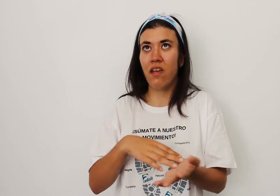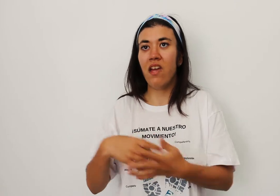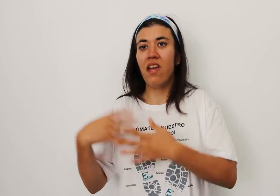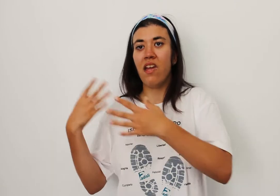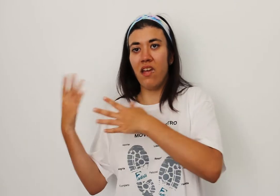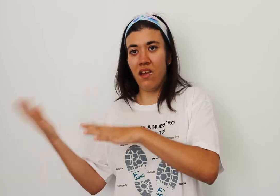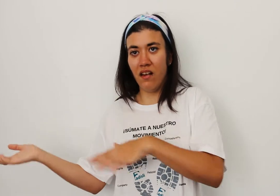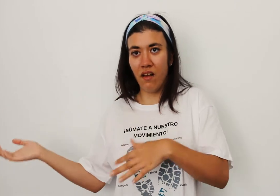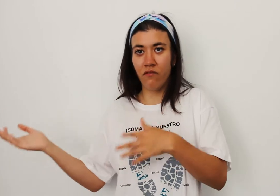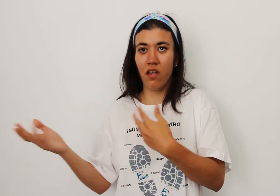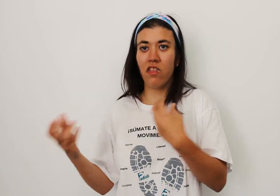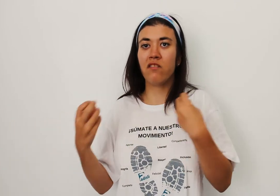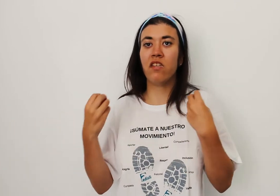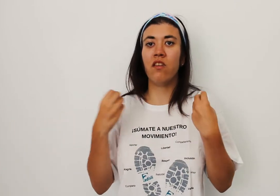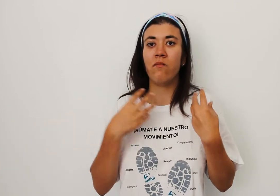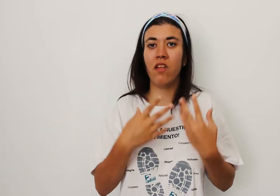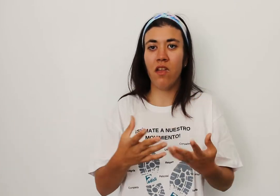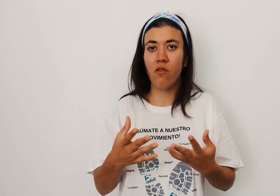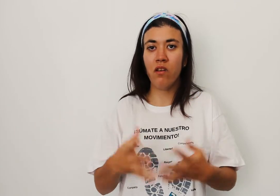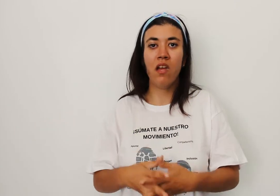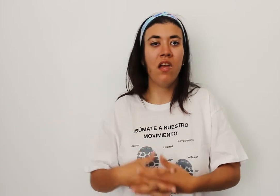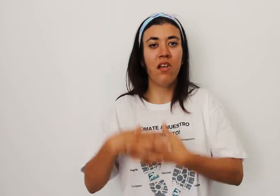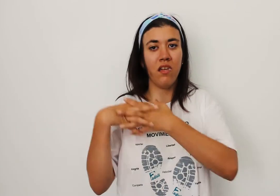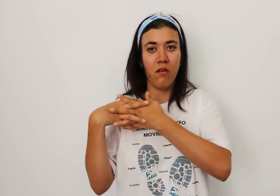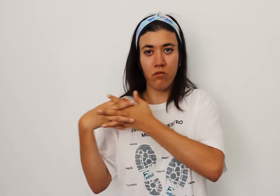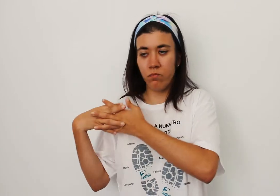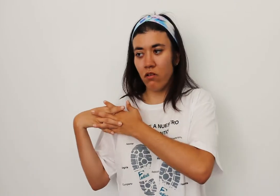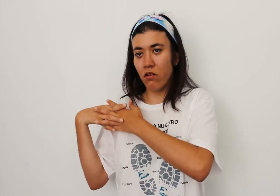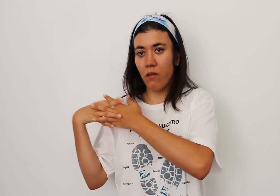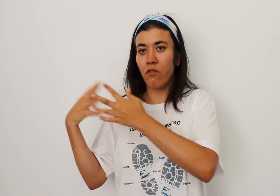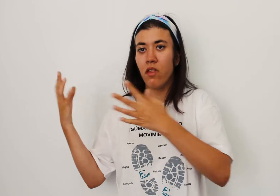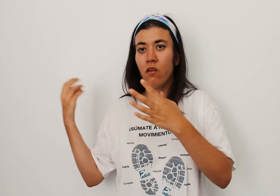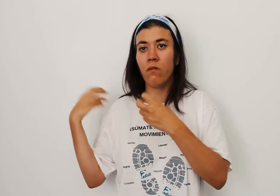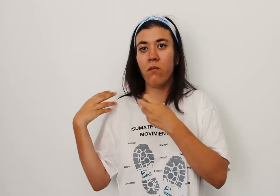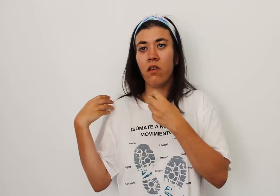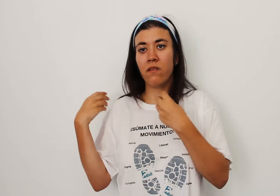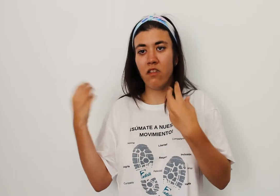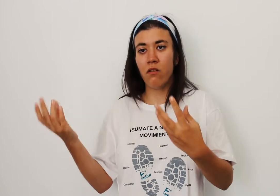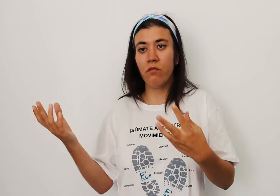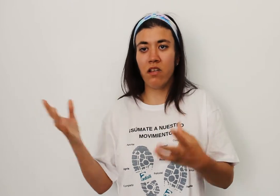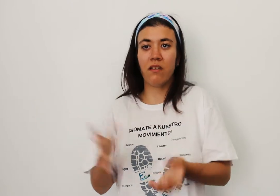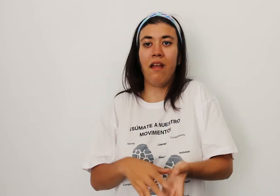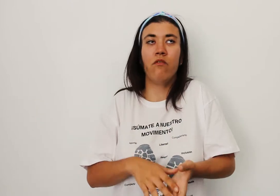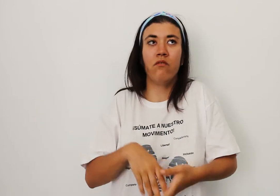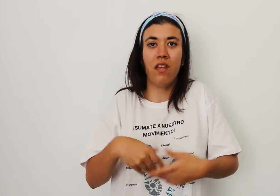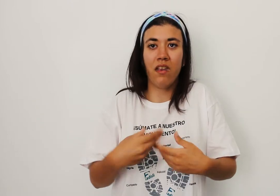la Fundación Síndrome de Down y pues por lo que he podido vivir yo pues el voluntario